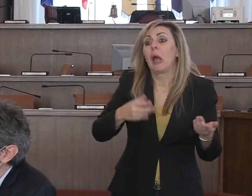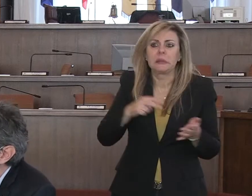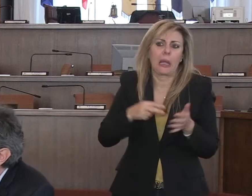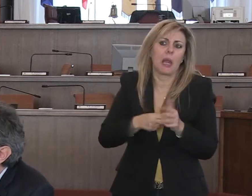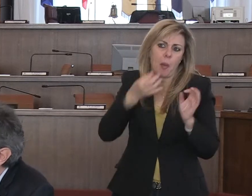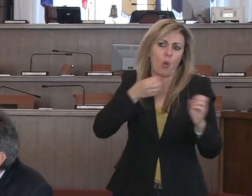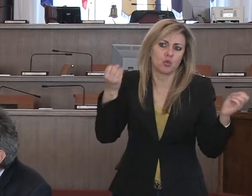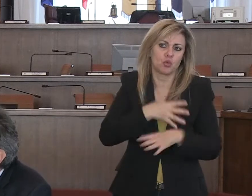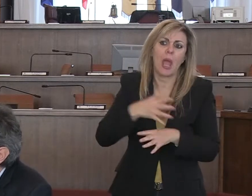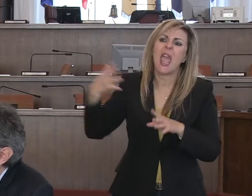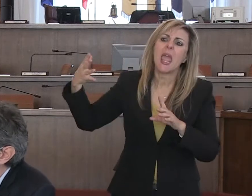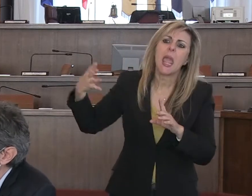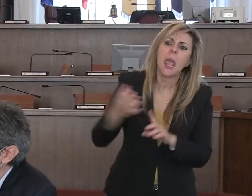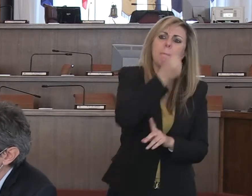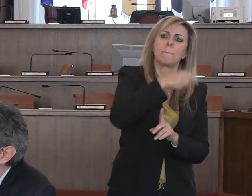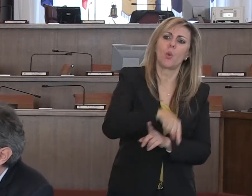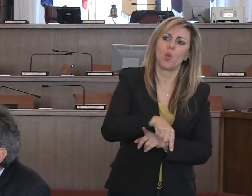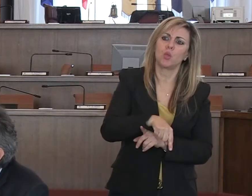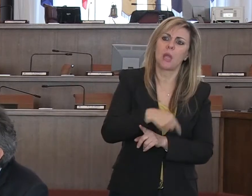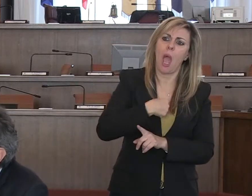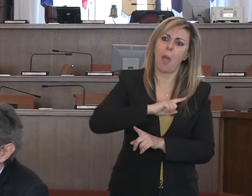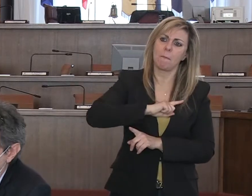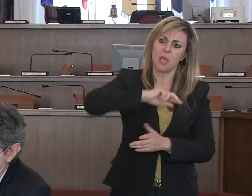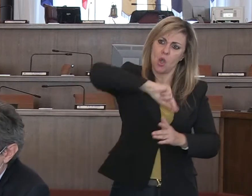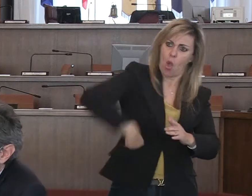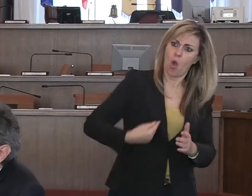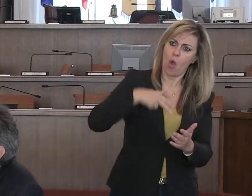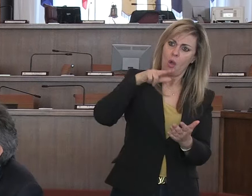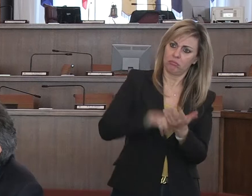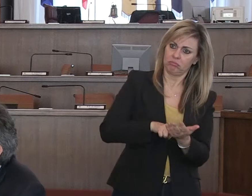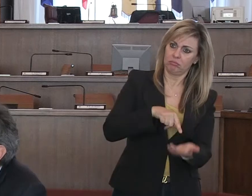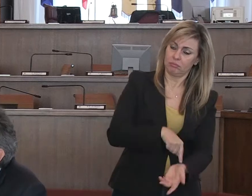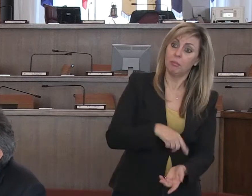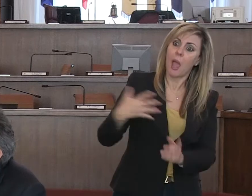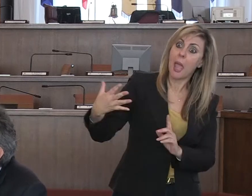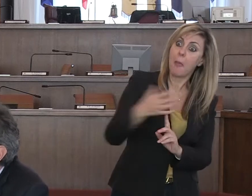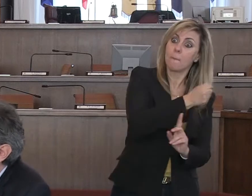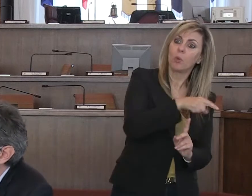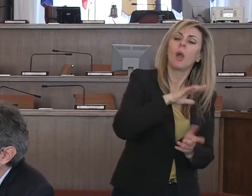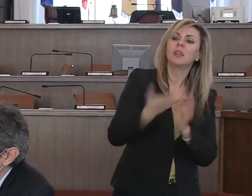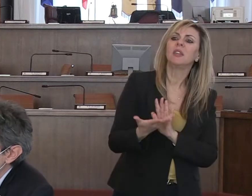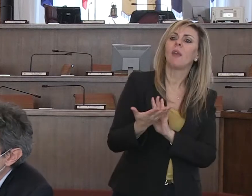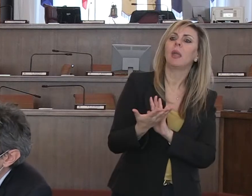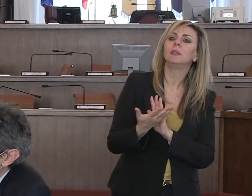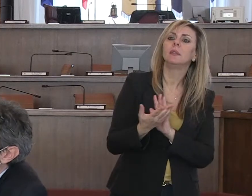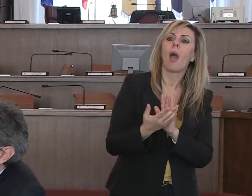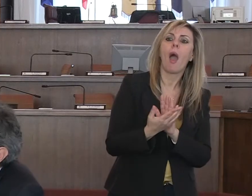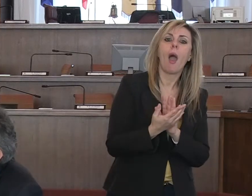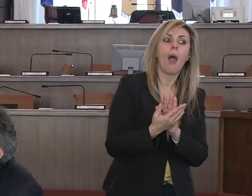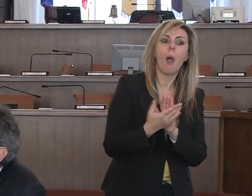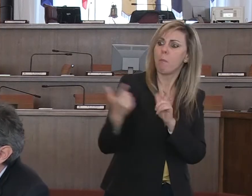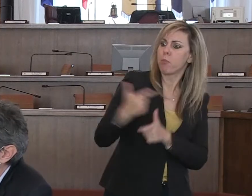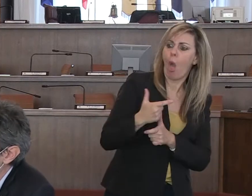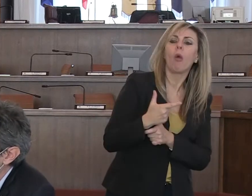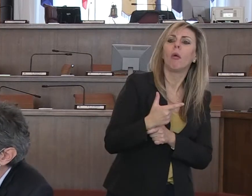l'impugnativa da parte del governo rispetto all'ordinanza, chiaro che questo ne minerebbe l'efficacia. Fino a che questo non